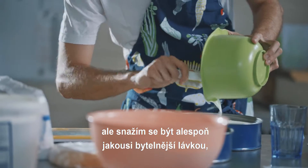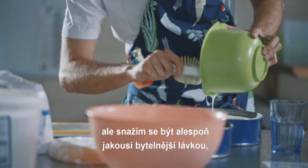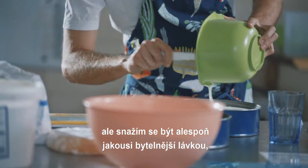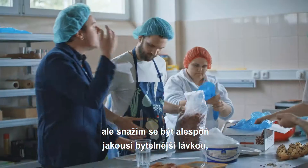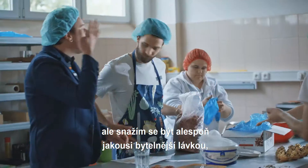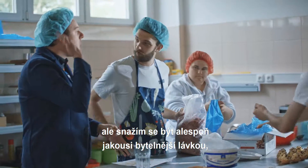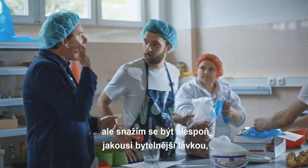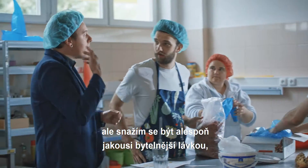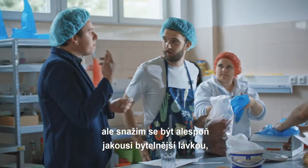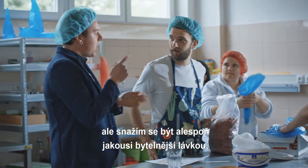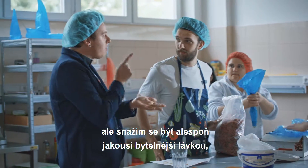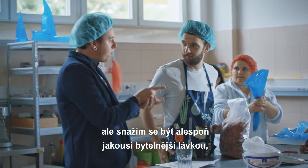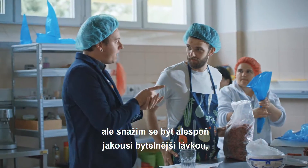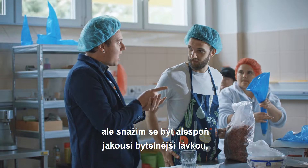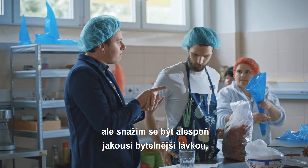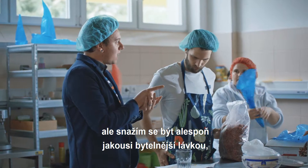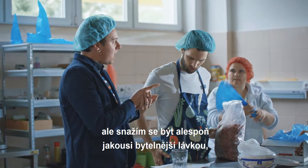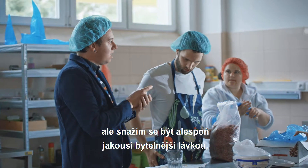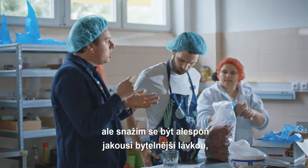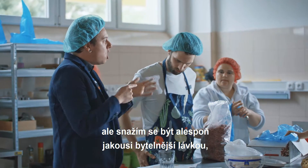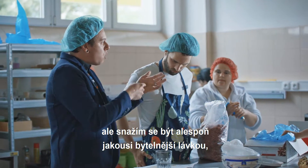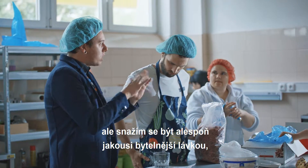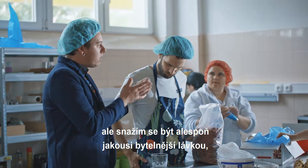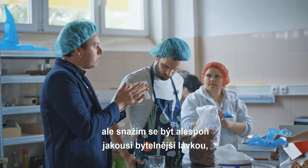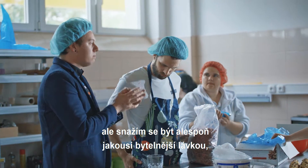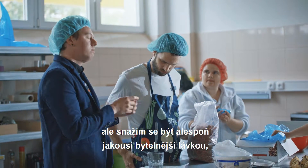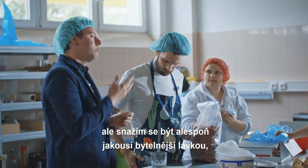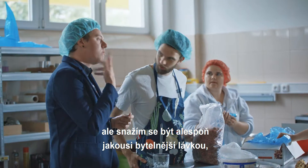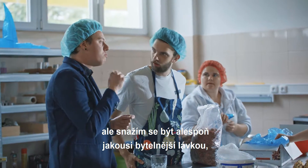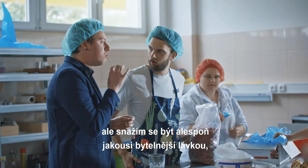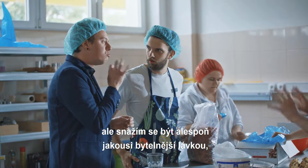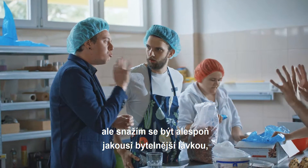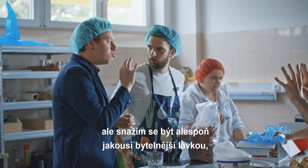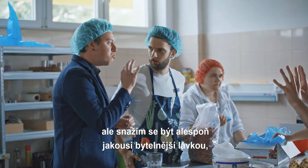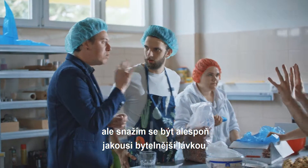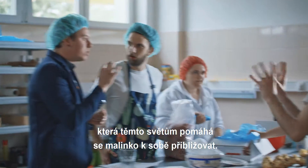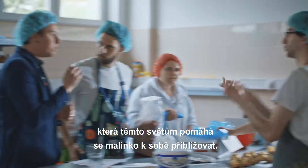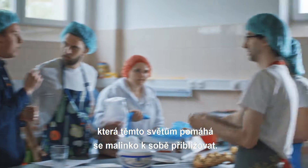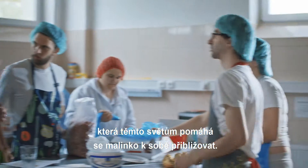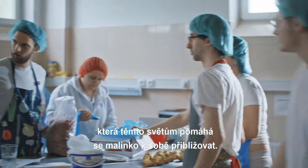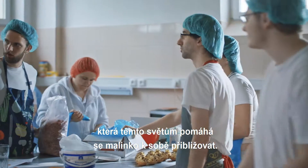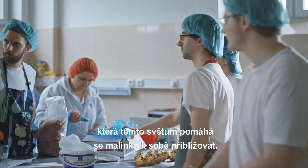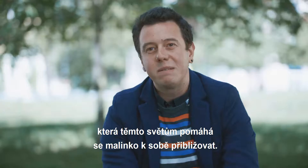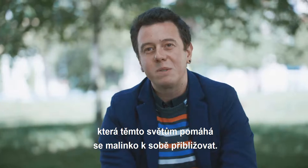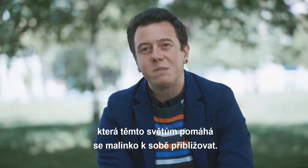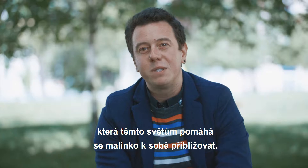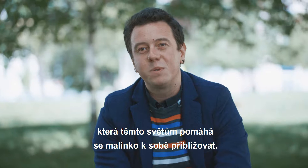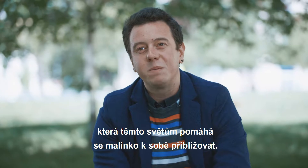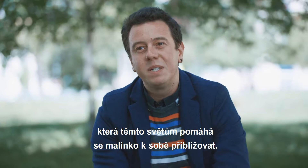snažím se být alespoň jakousi bytelnější polávkou, která těmto světům